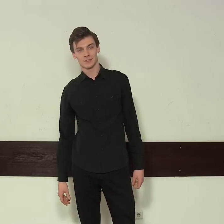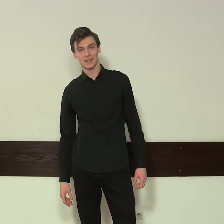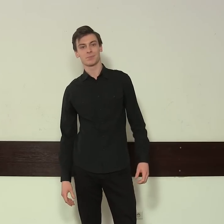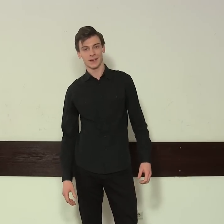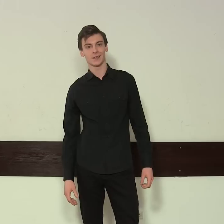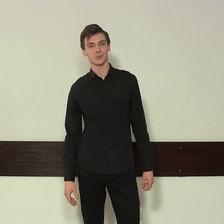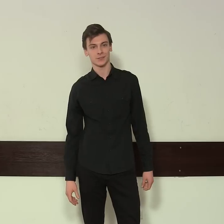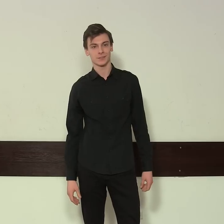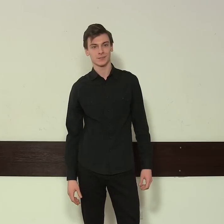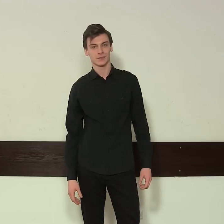Apeluj!